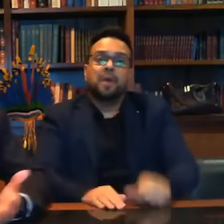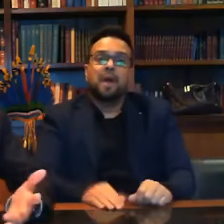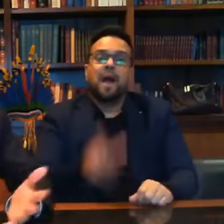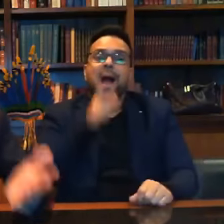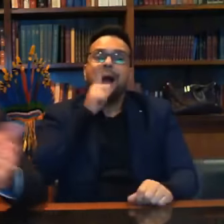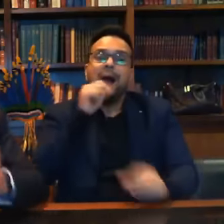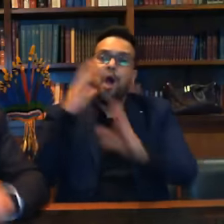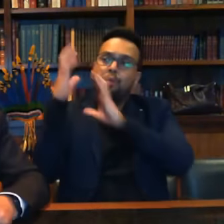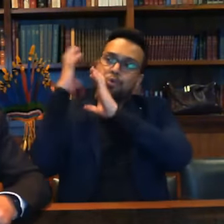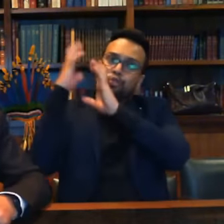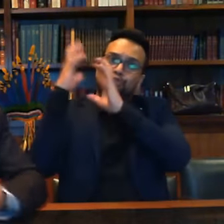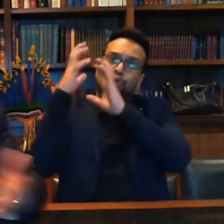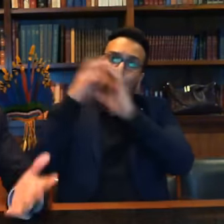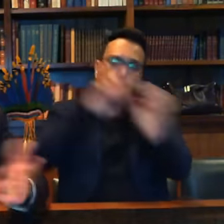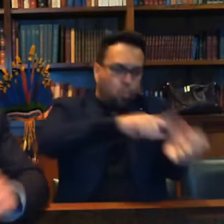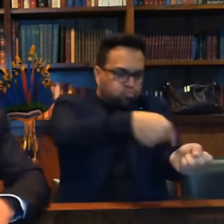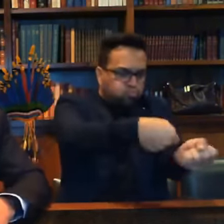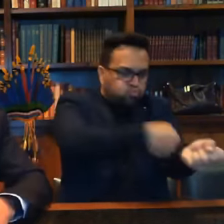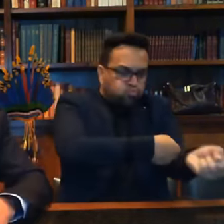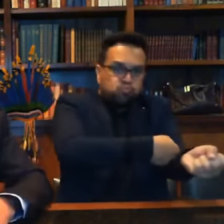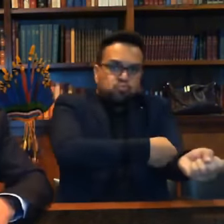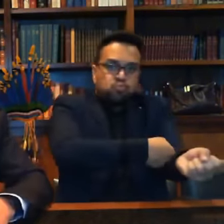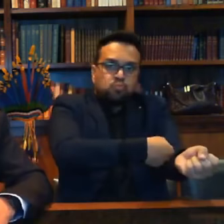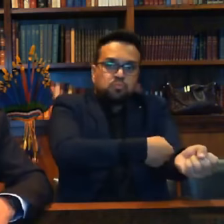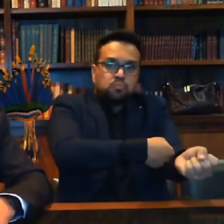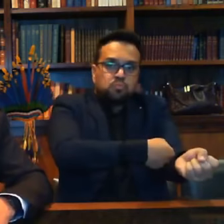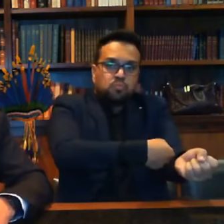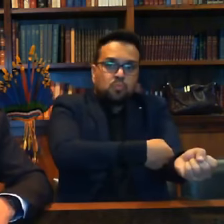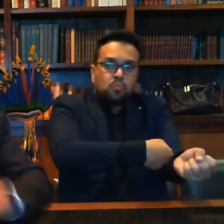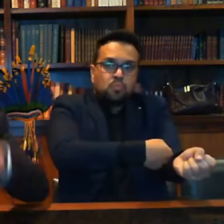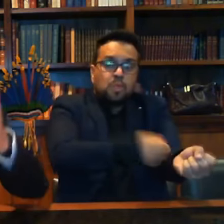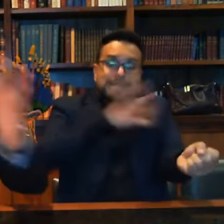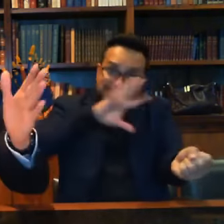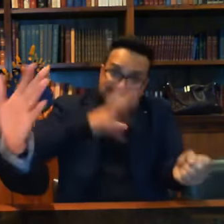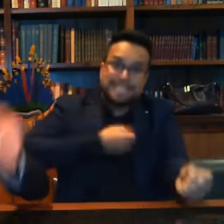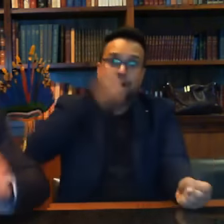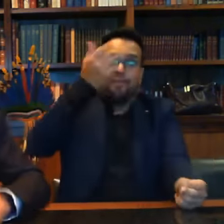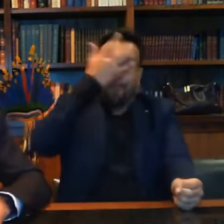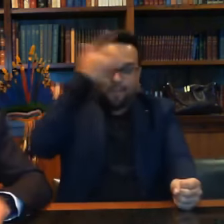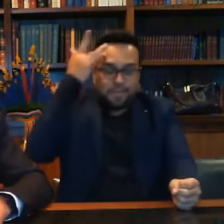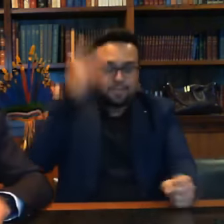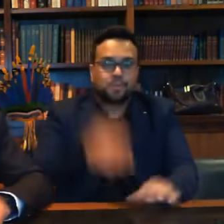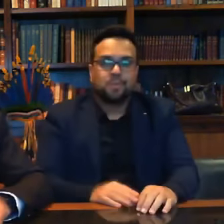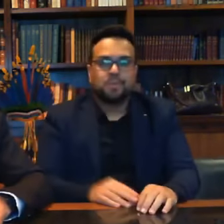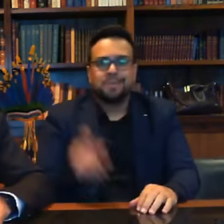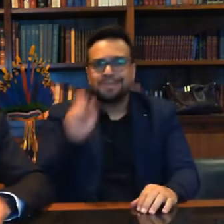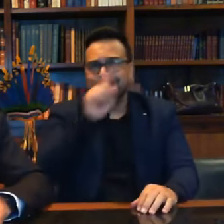água de coco na veia do cara e salvou muita gente. Será que lá na frente,